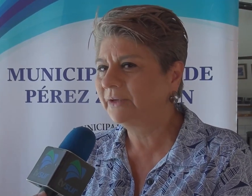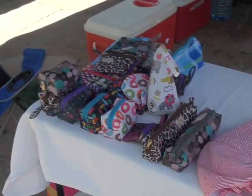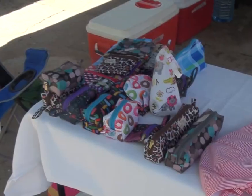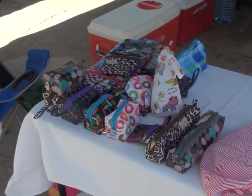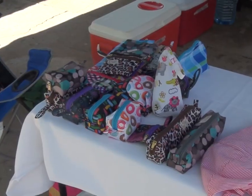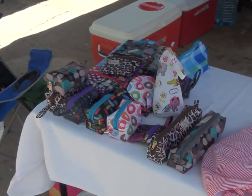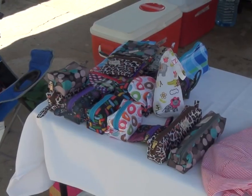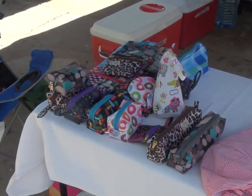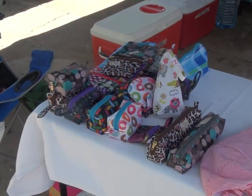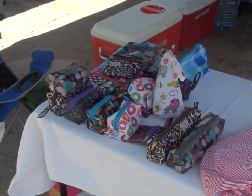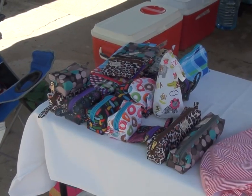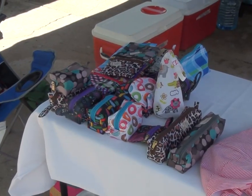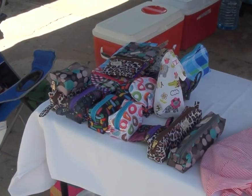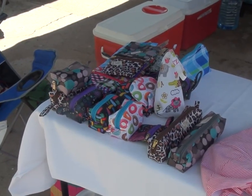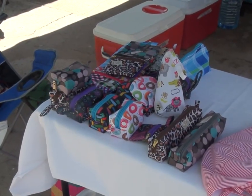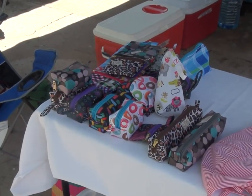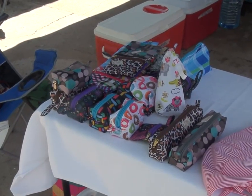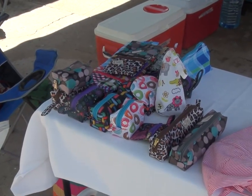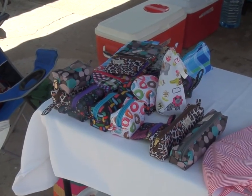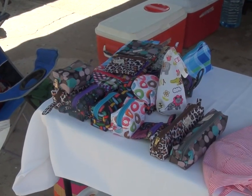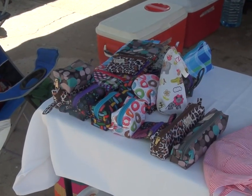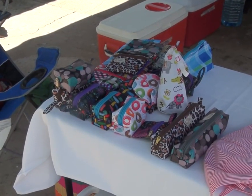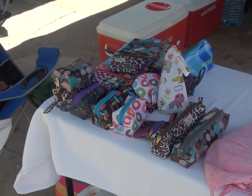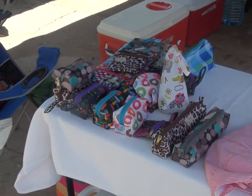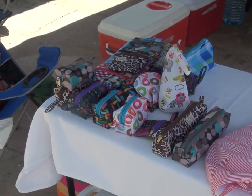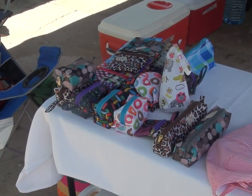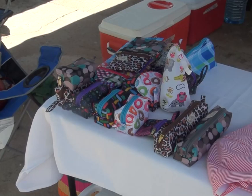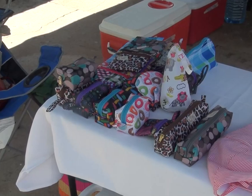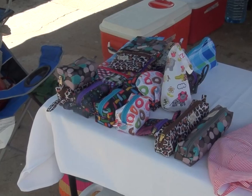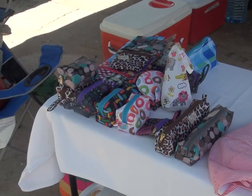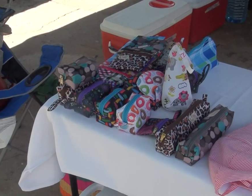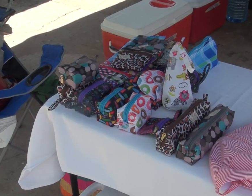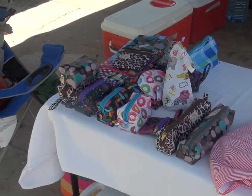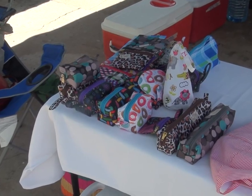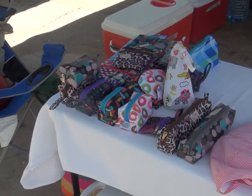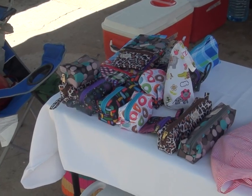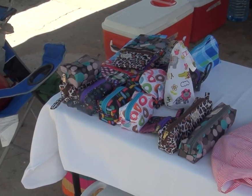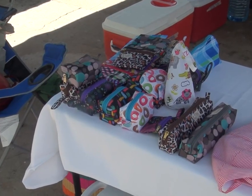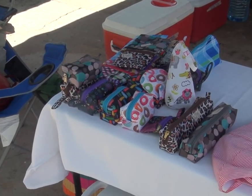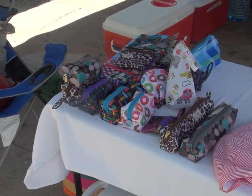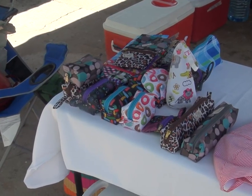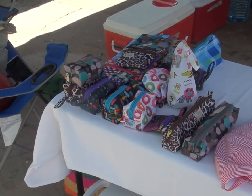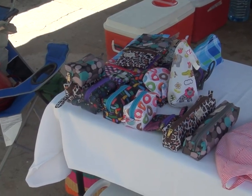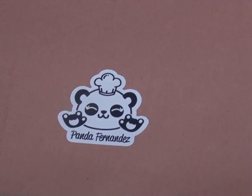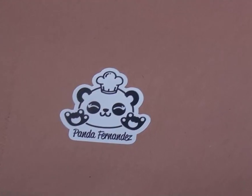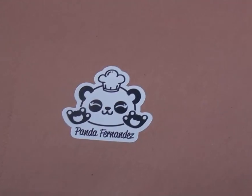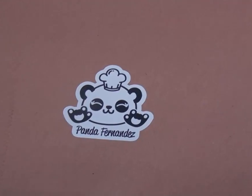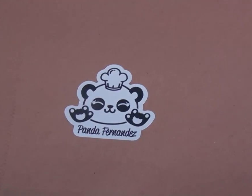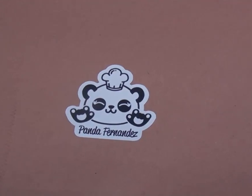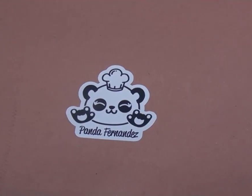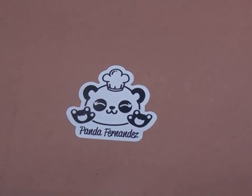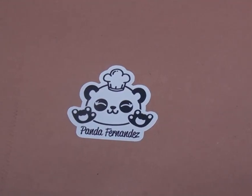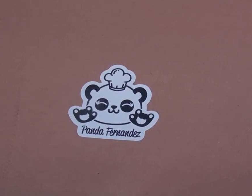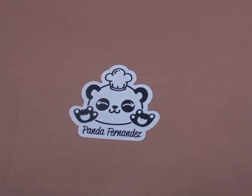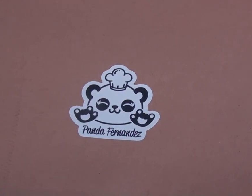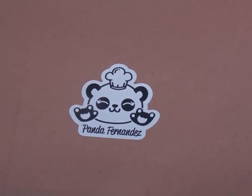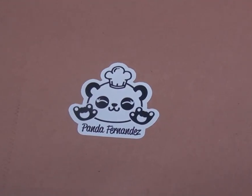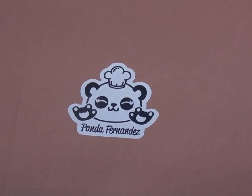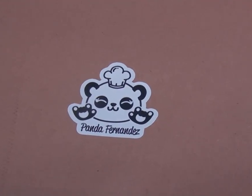nos gusta mucho, este tipo de eventos nos gusta mucho. Ellos pidieron apoyo de la municipalidad económica y organizativa